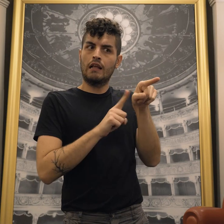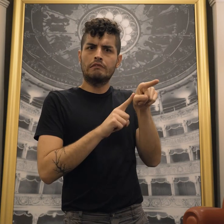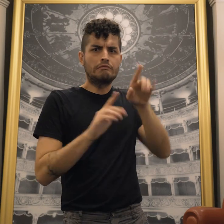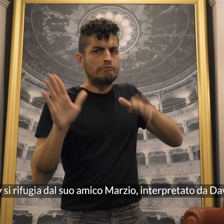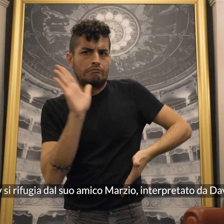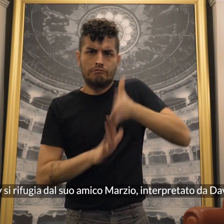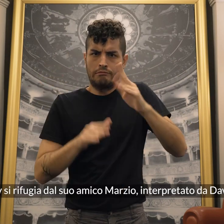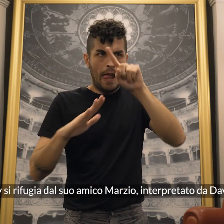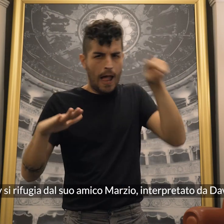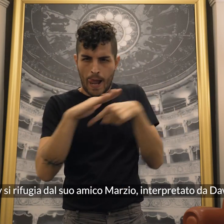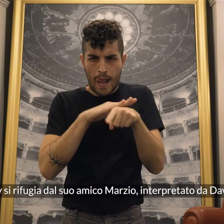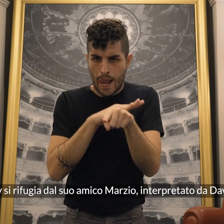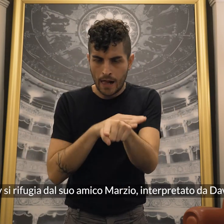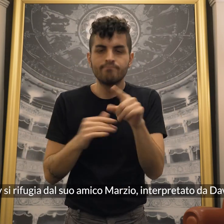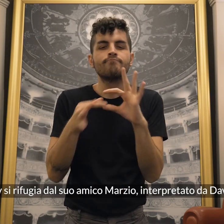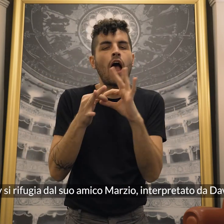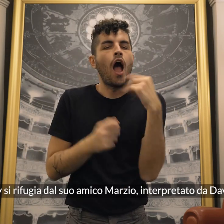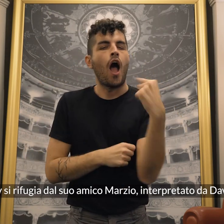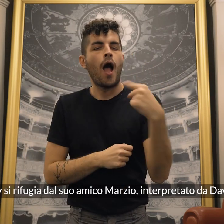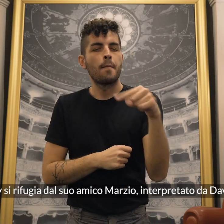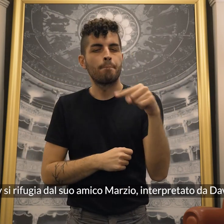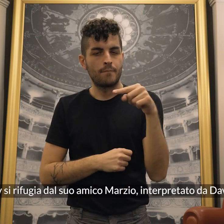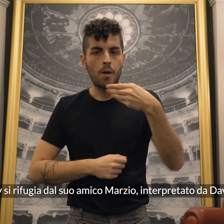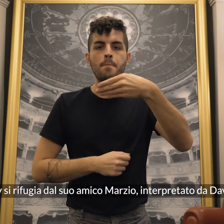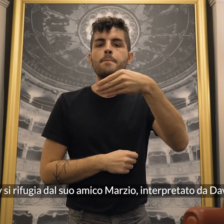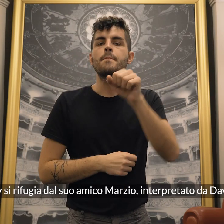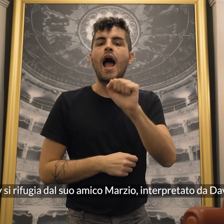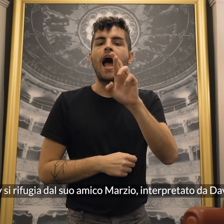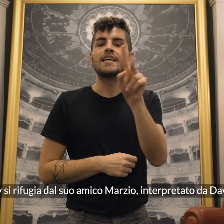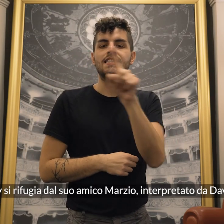Michi si rifugia dal suo amico Marzio,